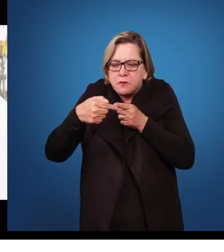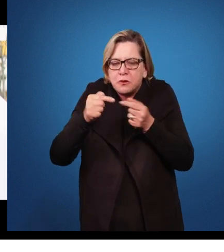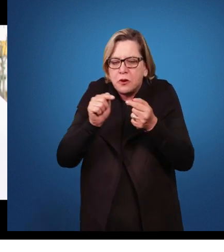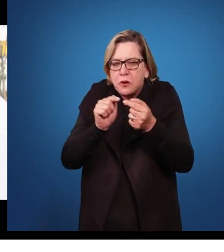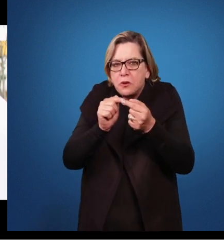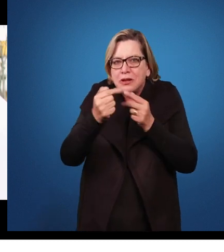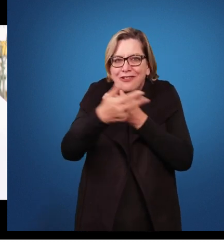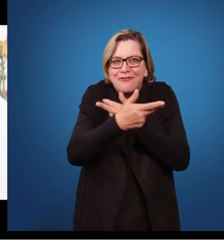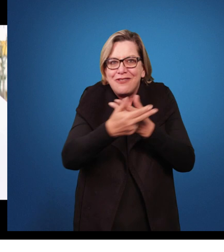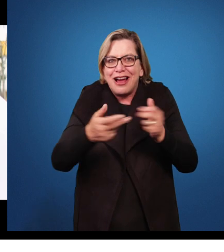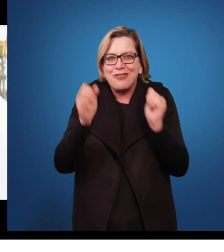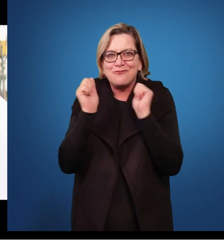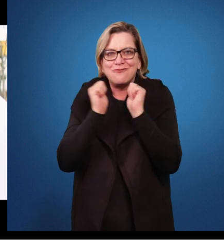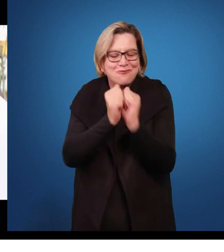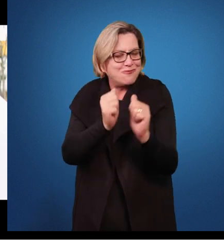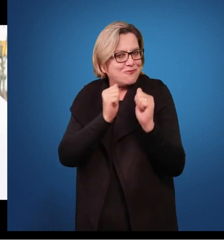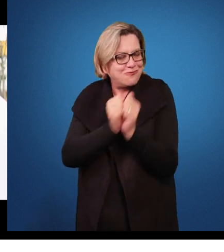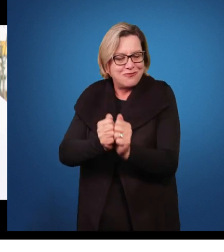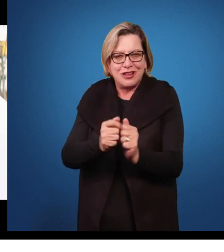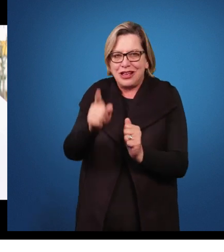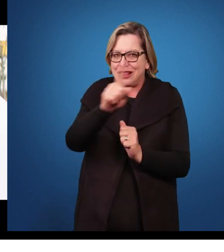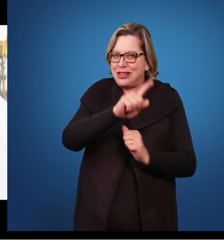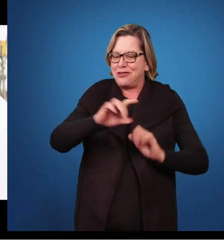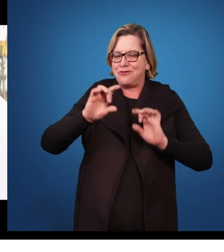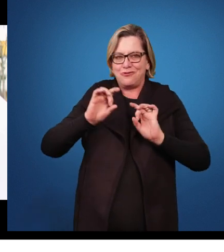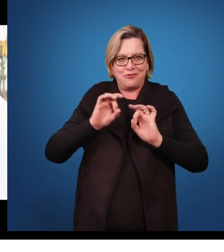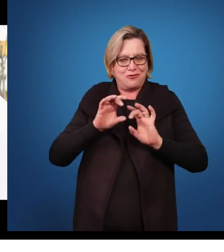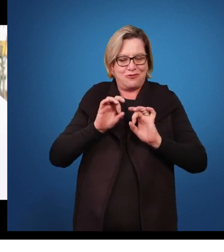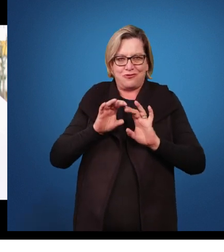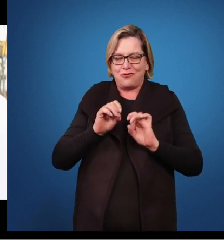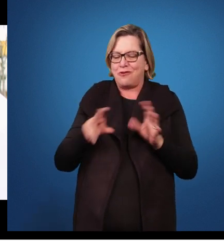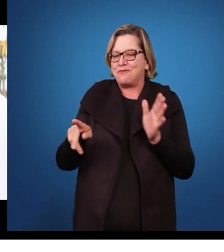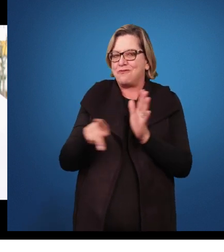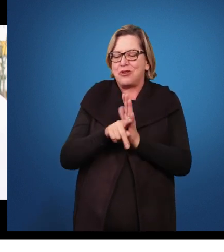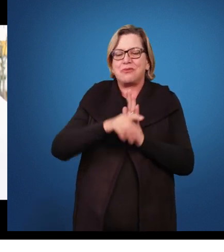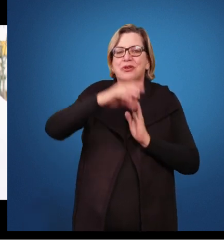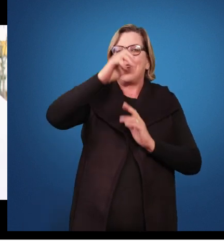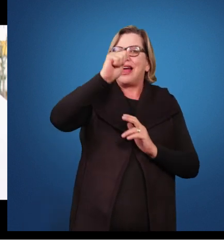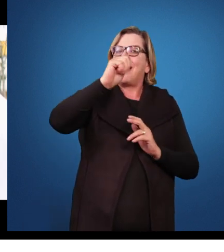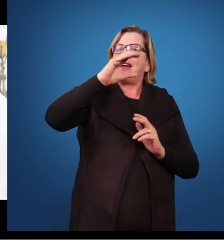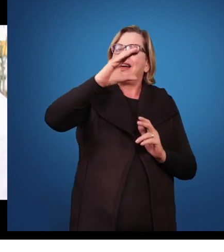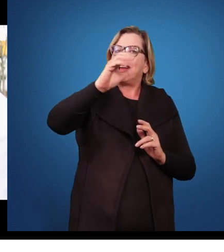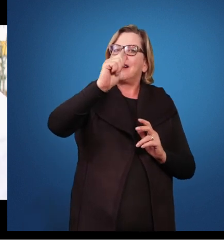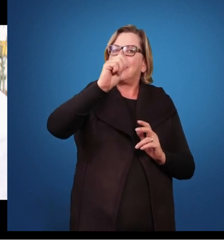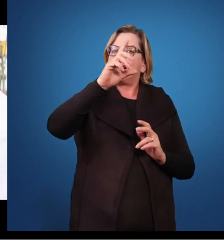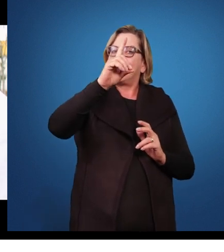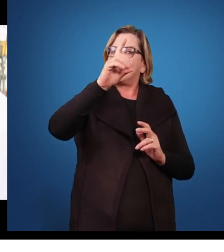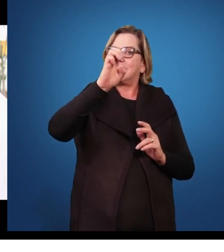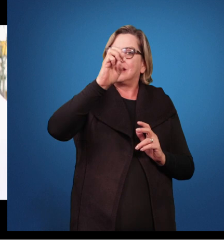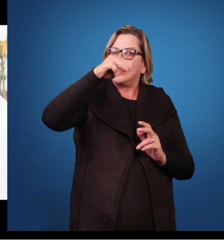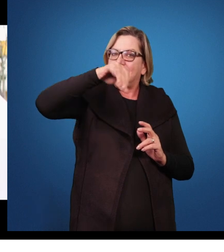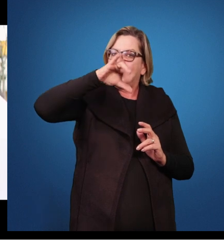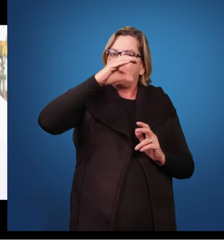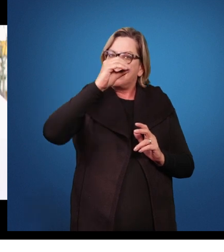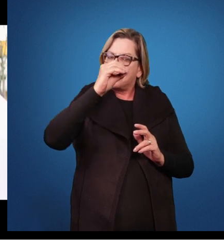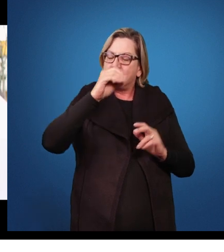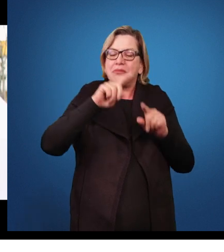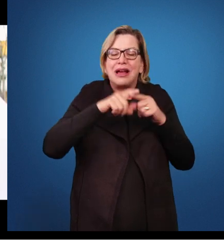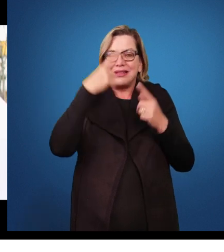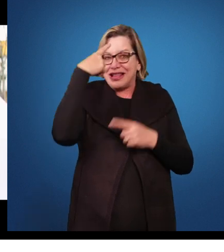Então, o que não é só do fundo acadêmico, mas que também pode ser do ponto de vista criativo. Então, nós